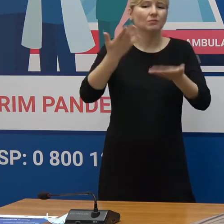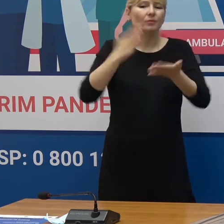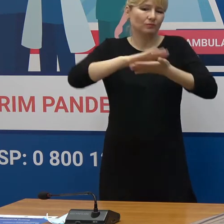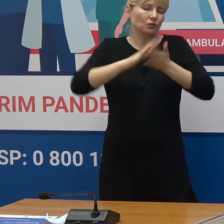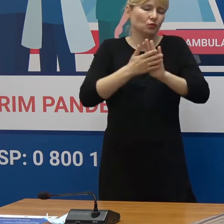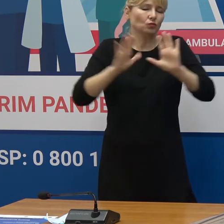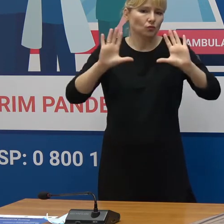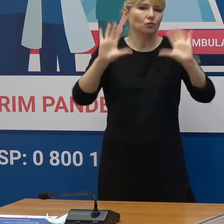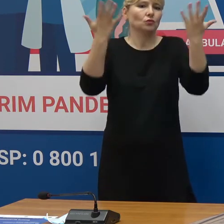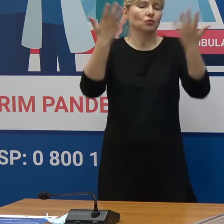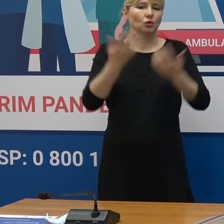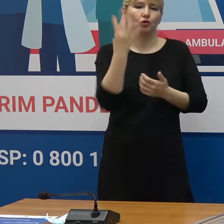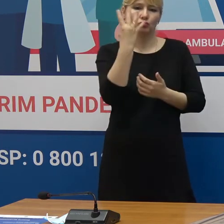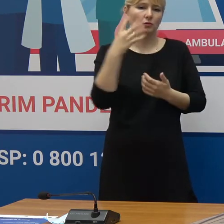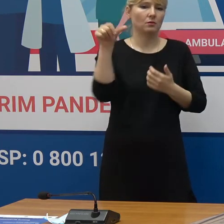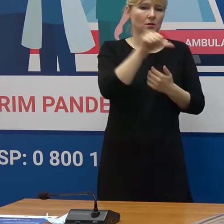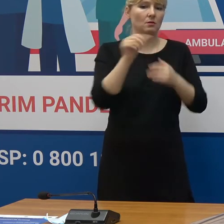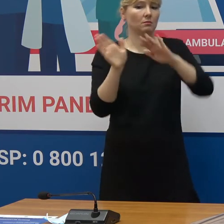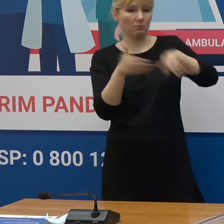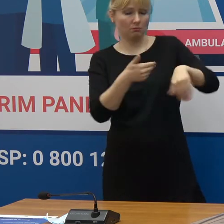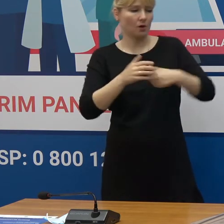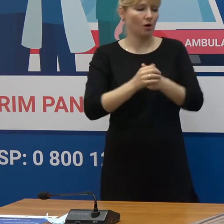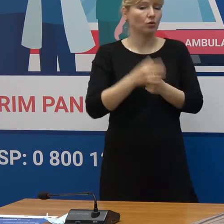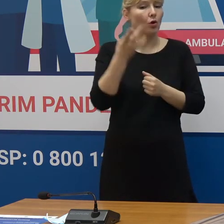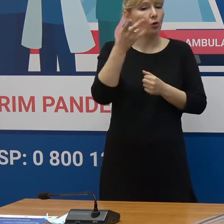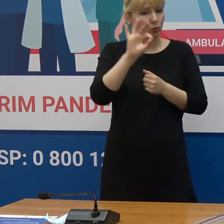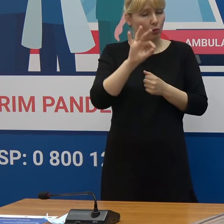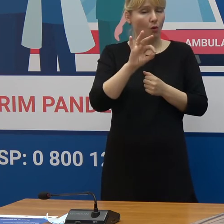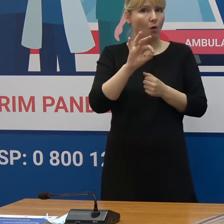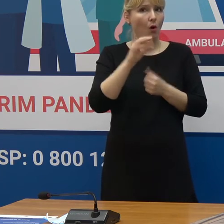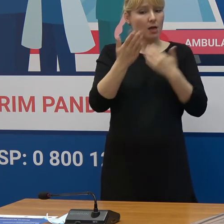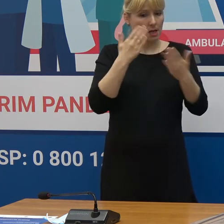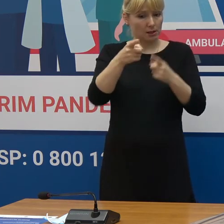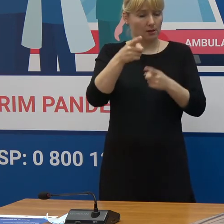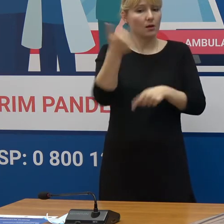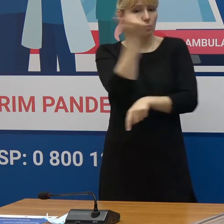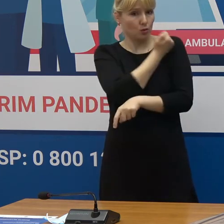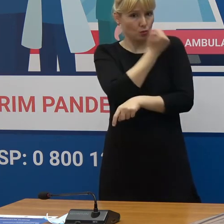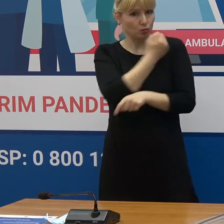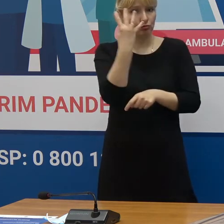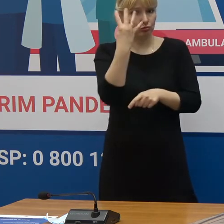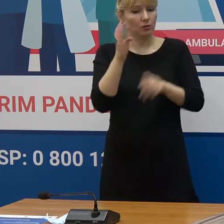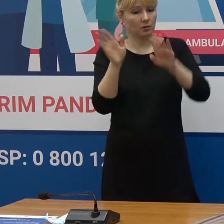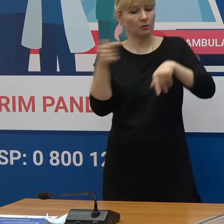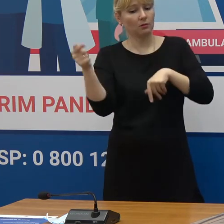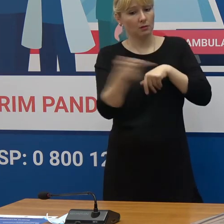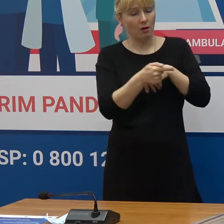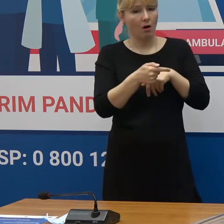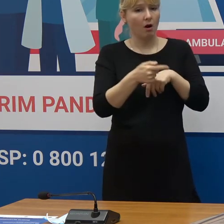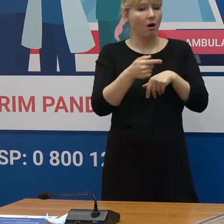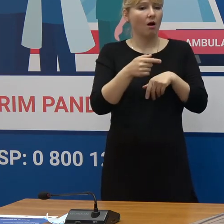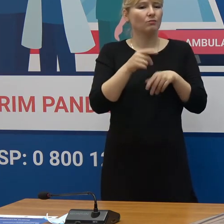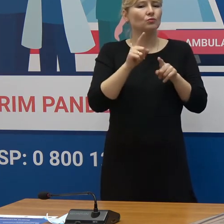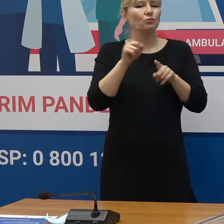excepționale de la 4 săptămâni Doar că dacă veți administra această doză la 4 săptămâni, aveți riscul să nu